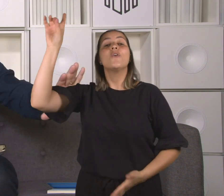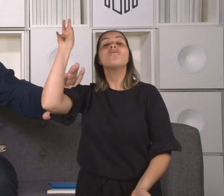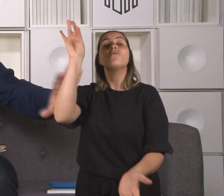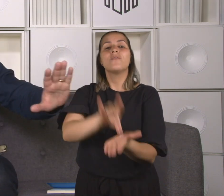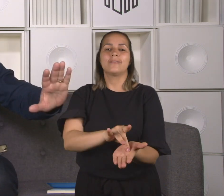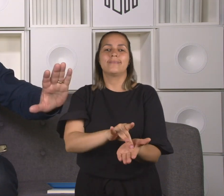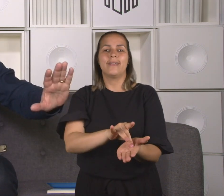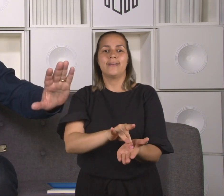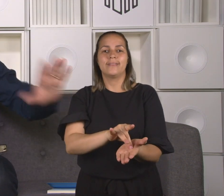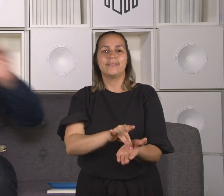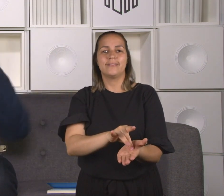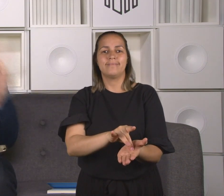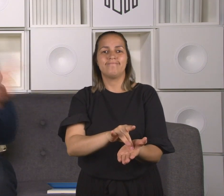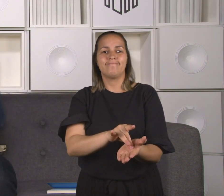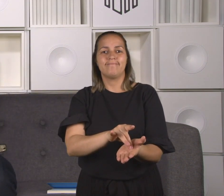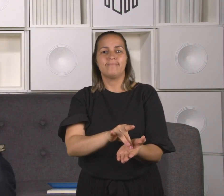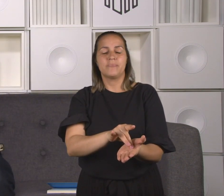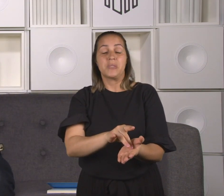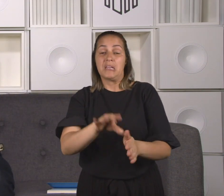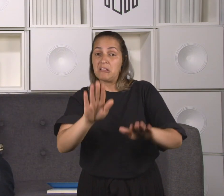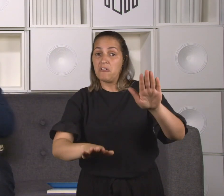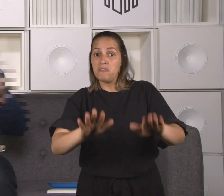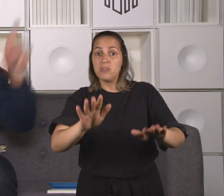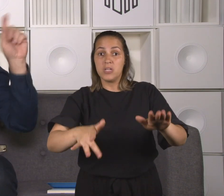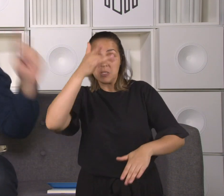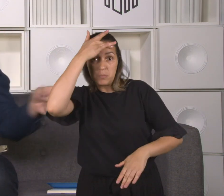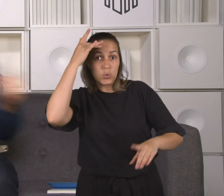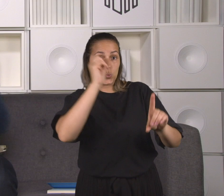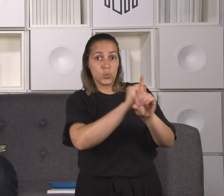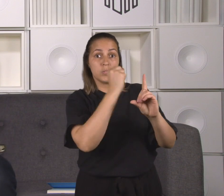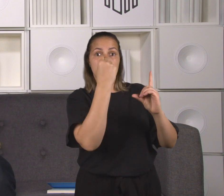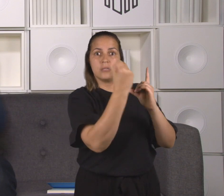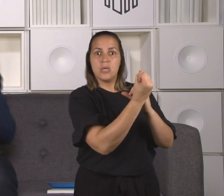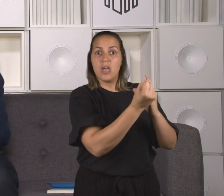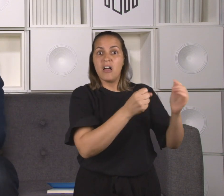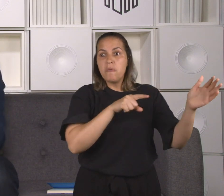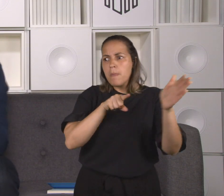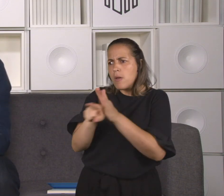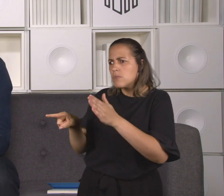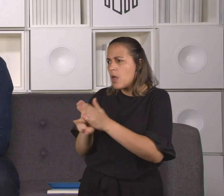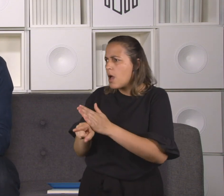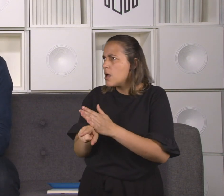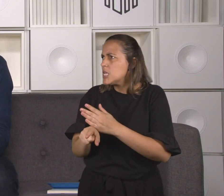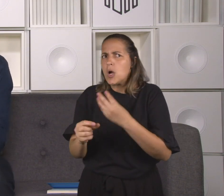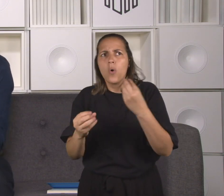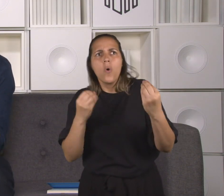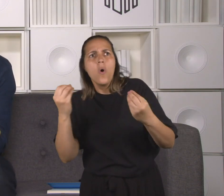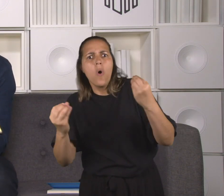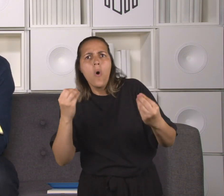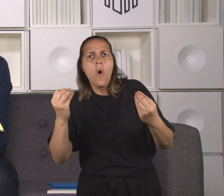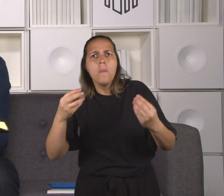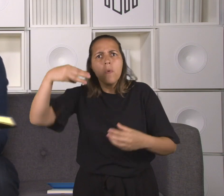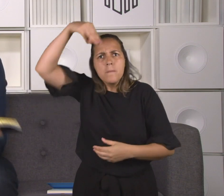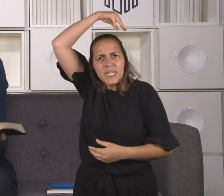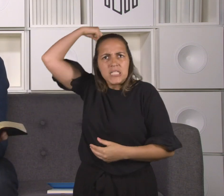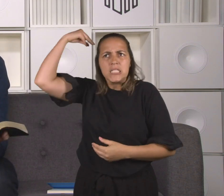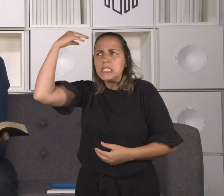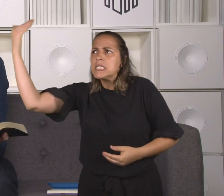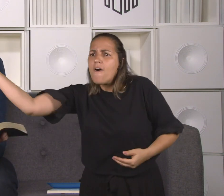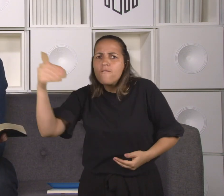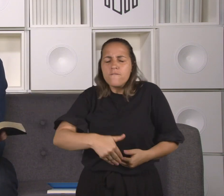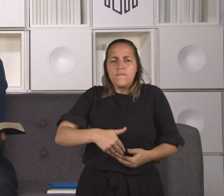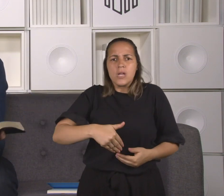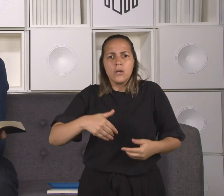dizendo que foi curado. Será que o Messias está presente? Será que o Messias está entre nós? Por isso é que o